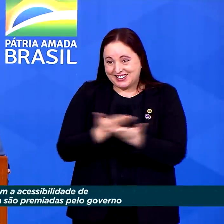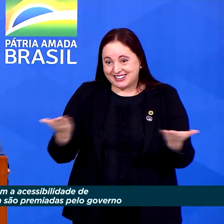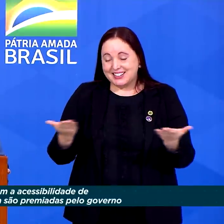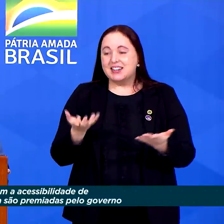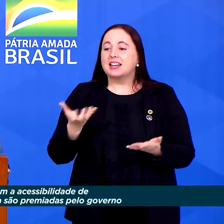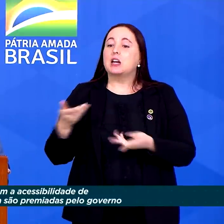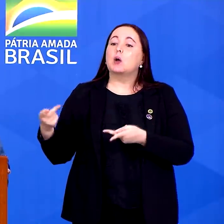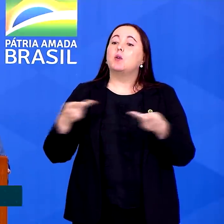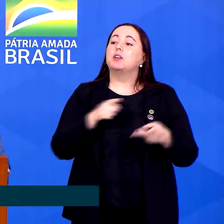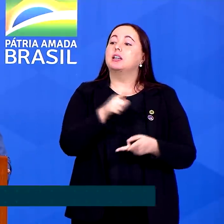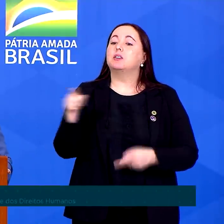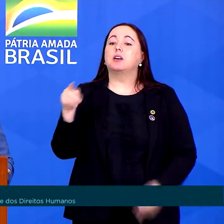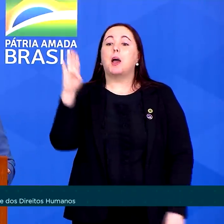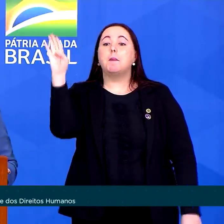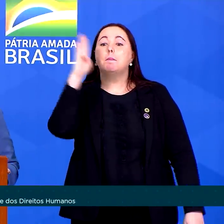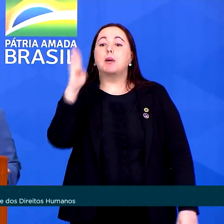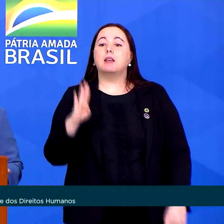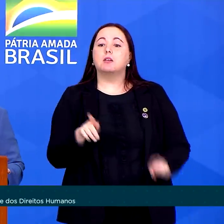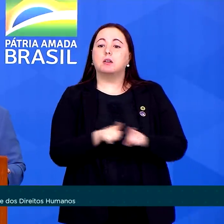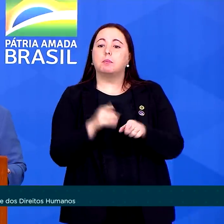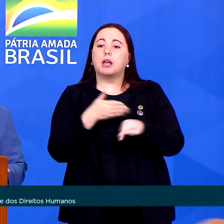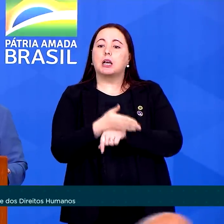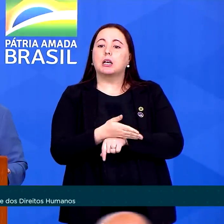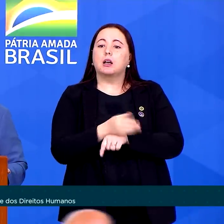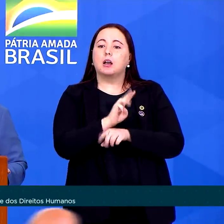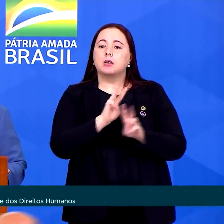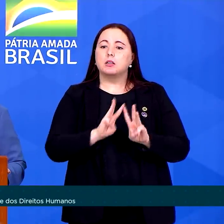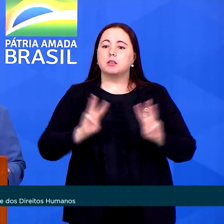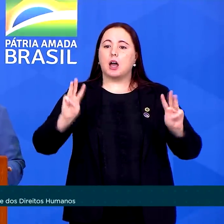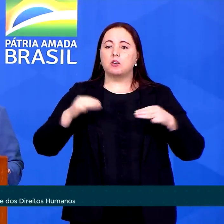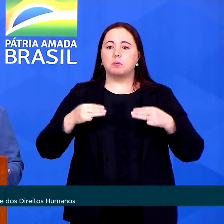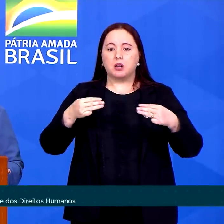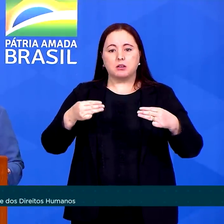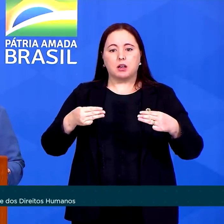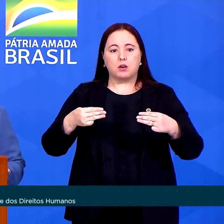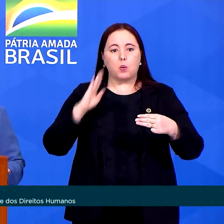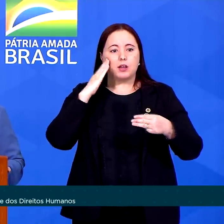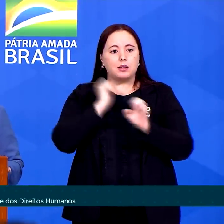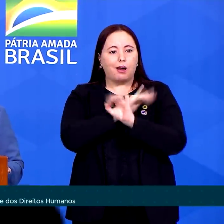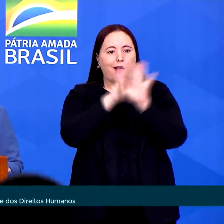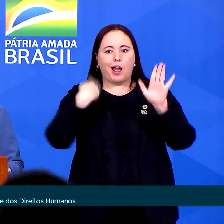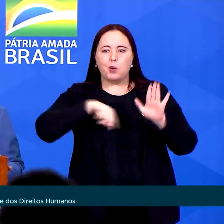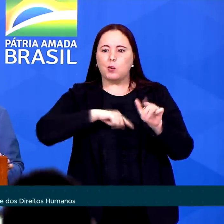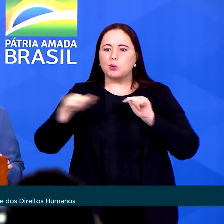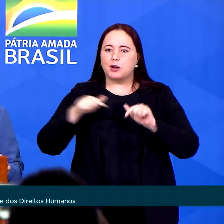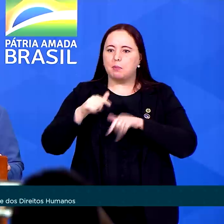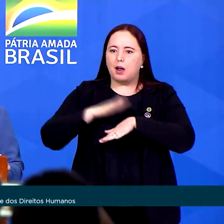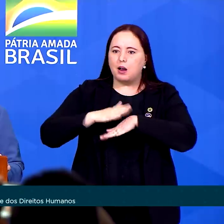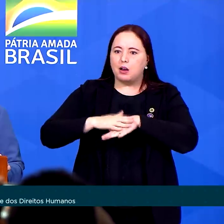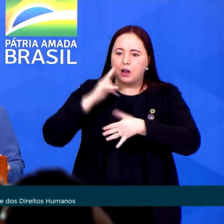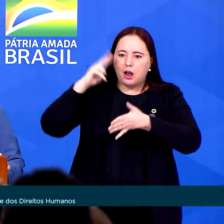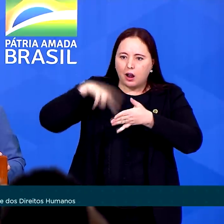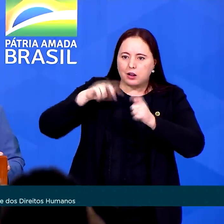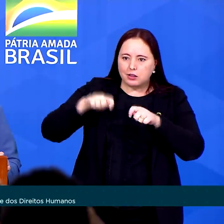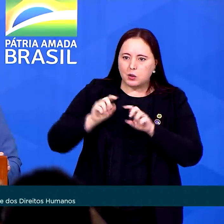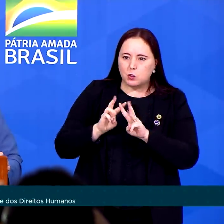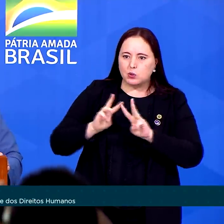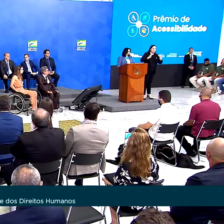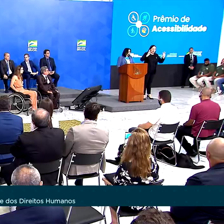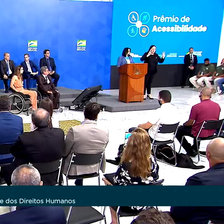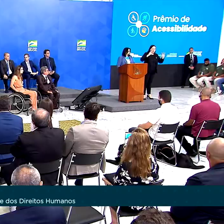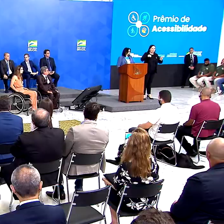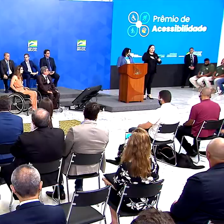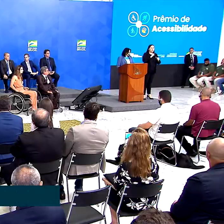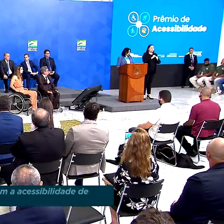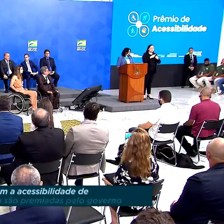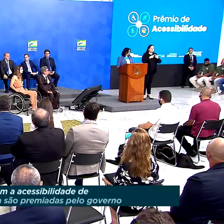queria muito convidar o Brasil a entrar no site dos ministérios e a entender o que nós estamos fazendo nesta nação. Nós estamos fazendo